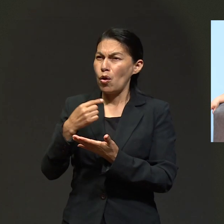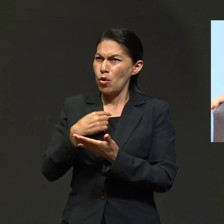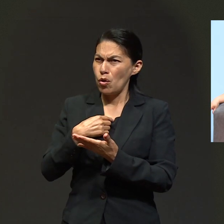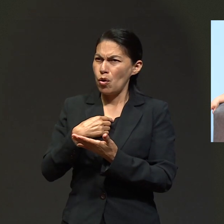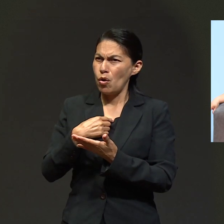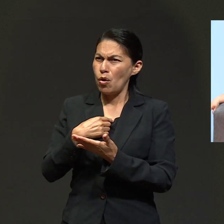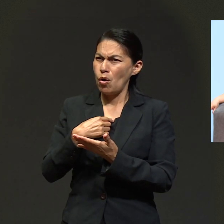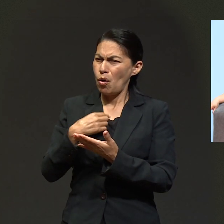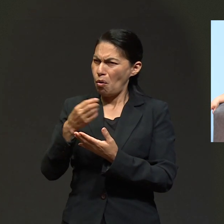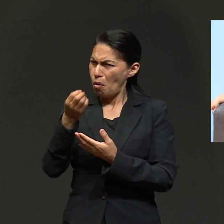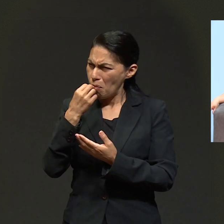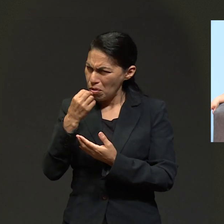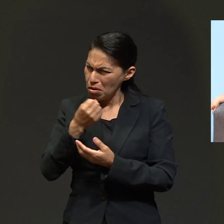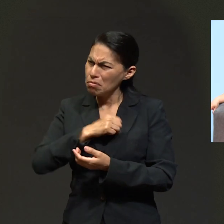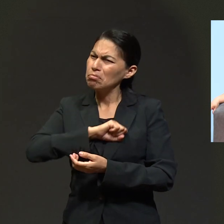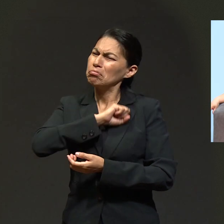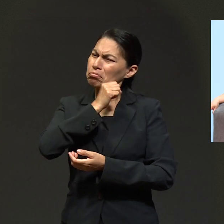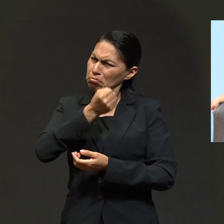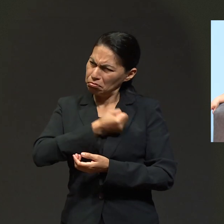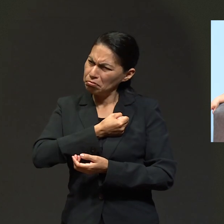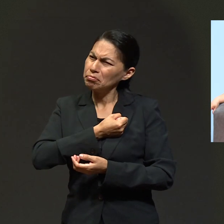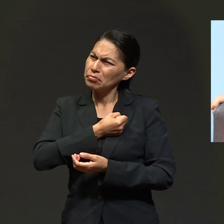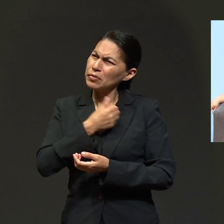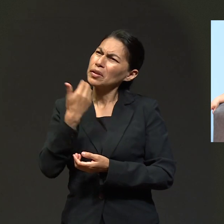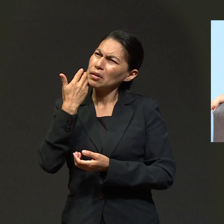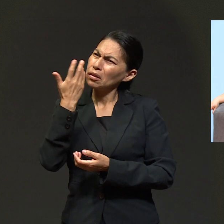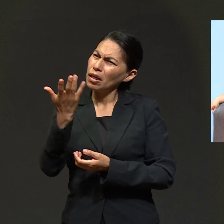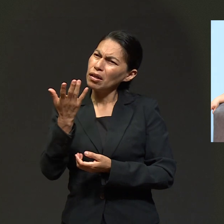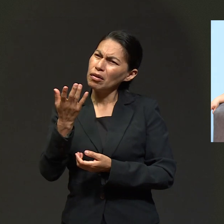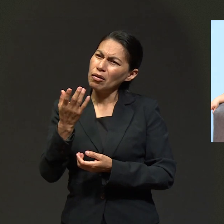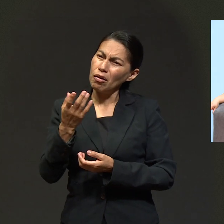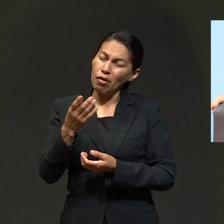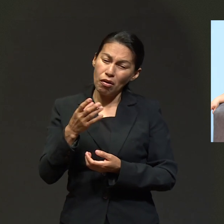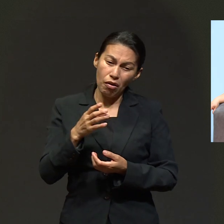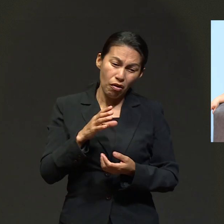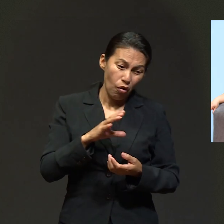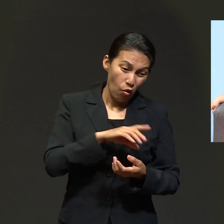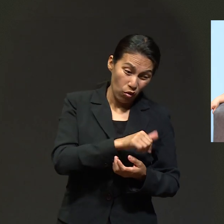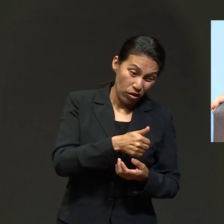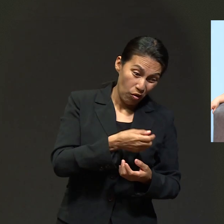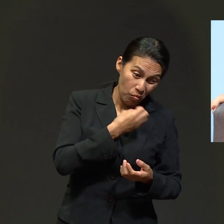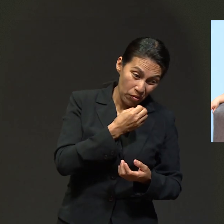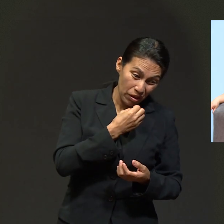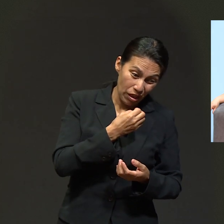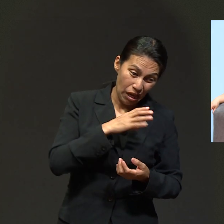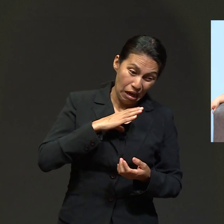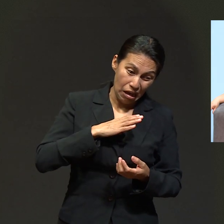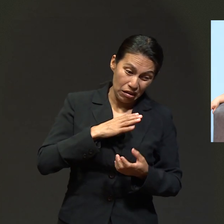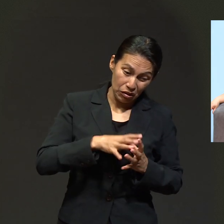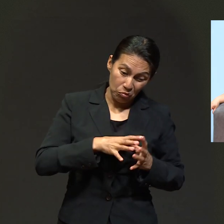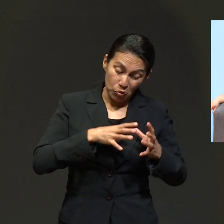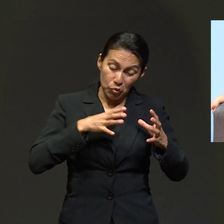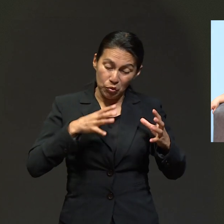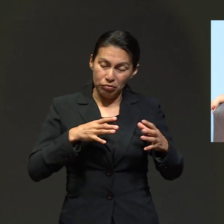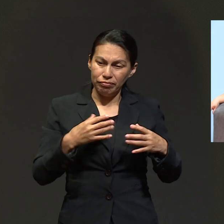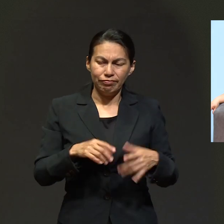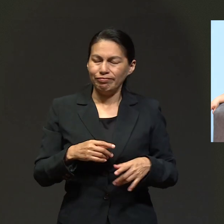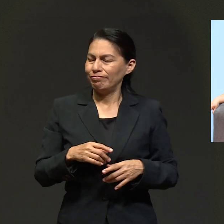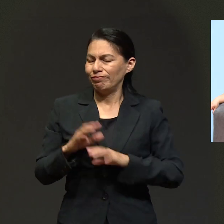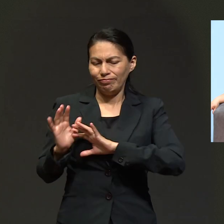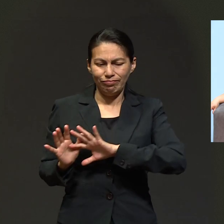propuso, yo tengo que proponerme, porque yo sé que esto es alimento para el cáncer, no para mí.